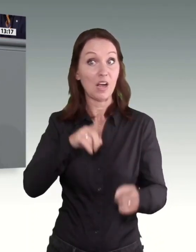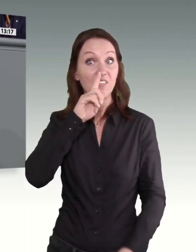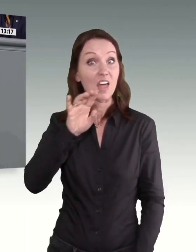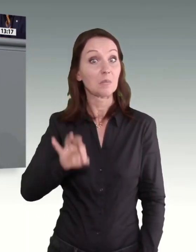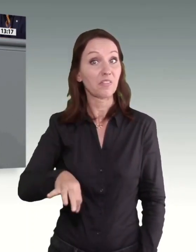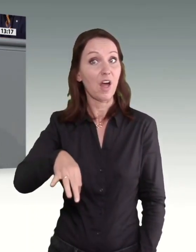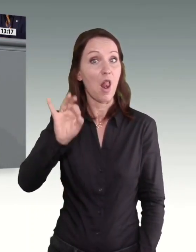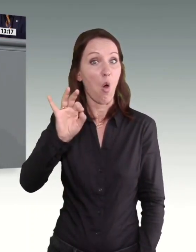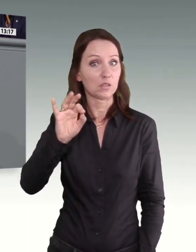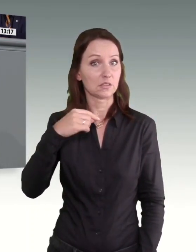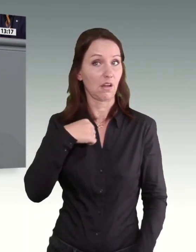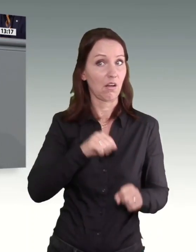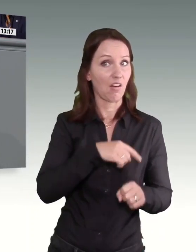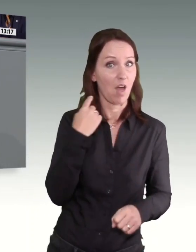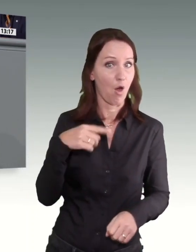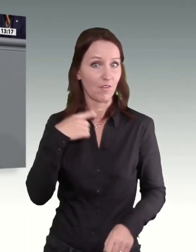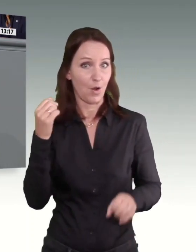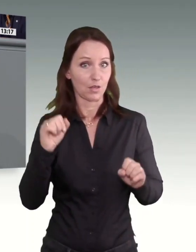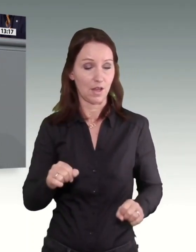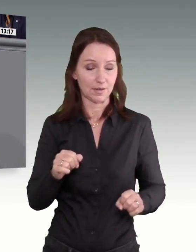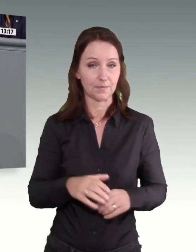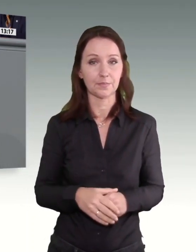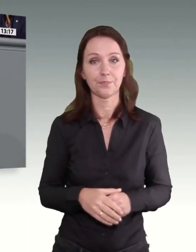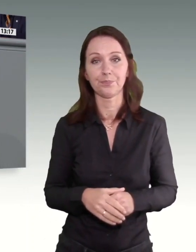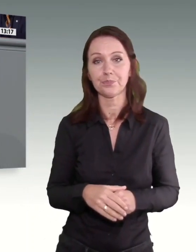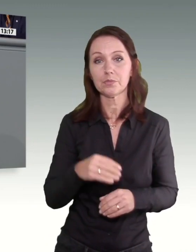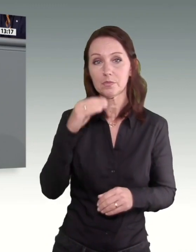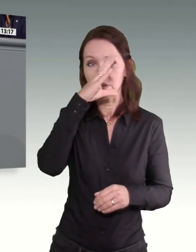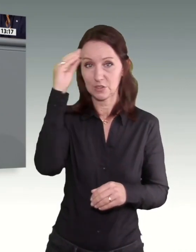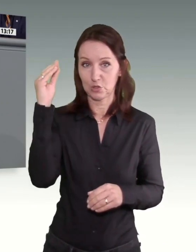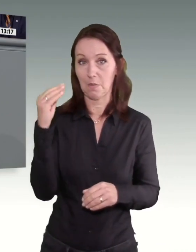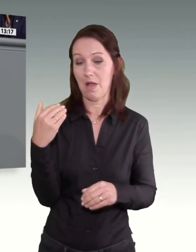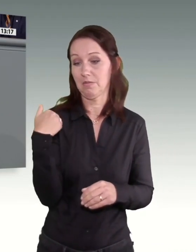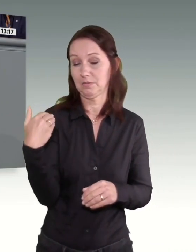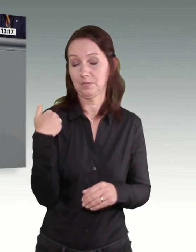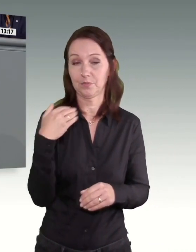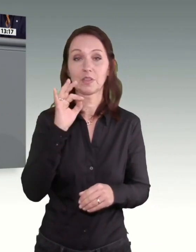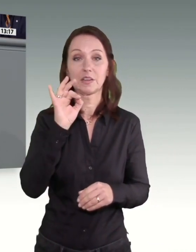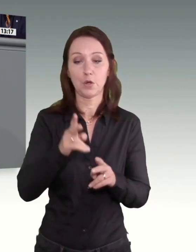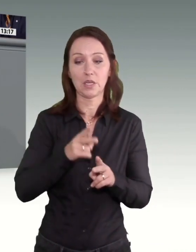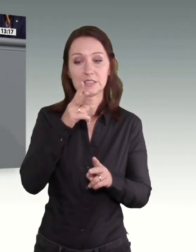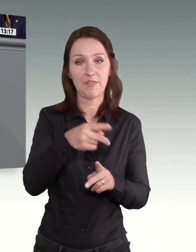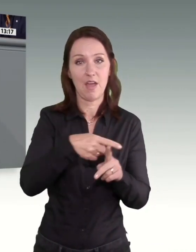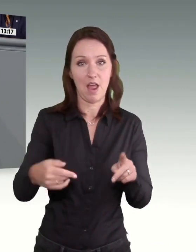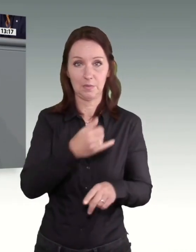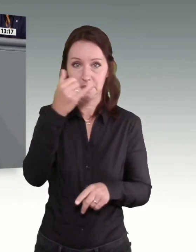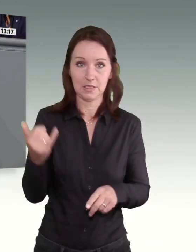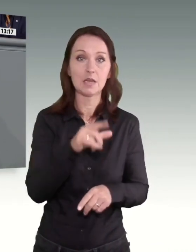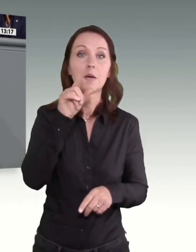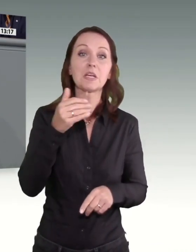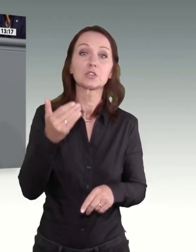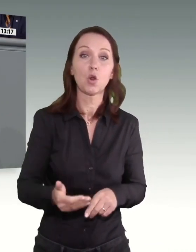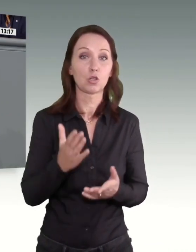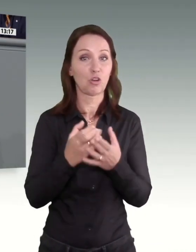Im Sommer wurde die Höhe des Mindestlohns für die kommenden zweieinhalb Jahre festgelegt.